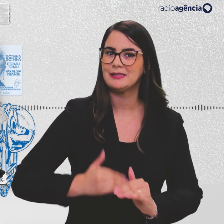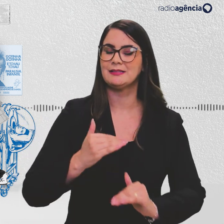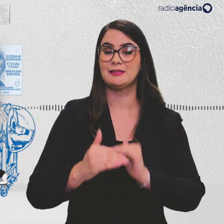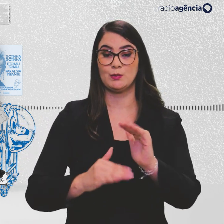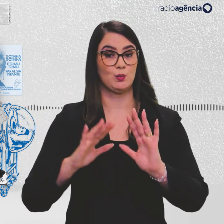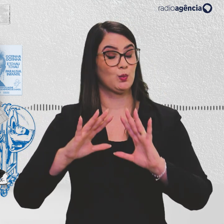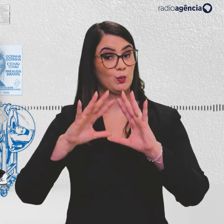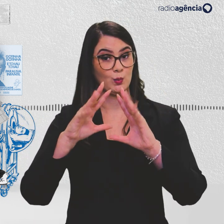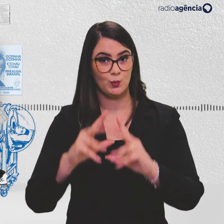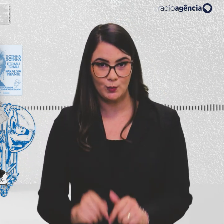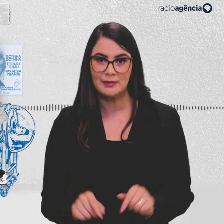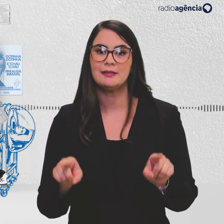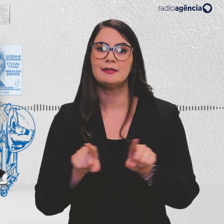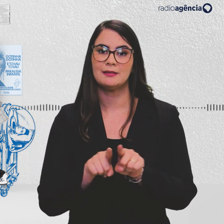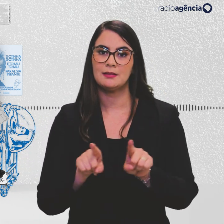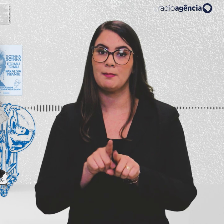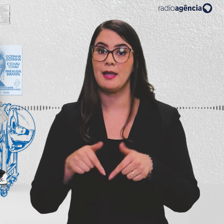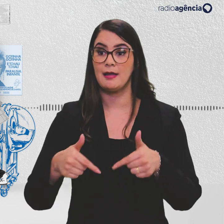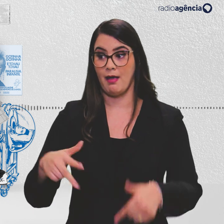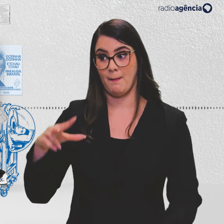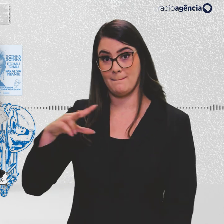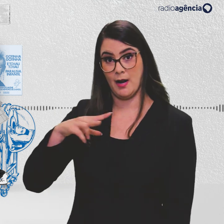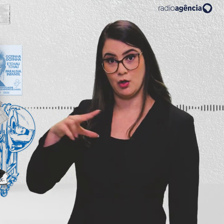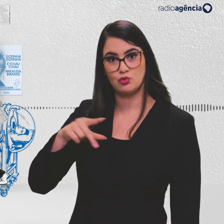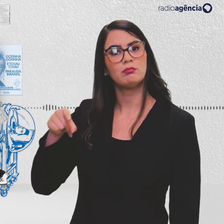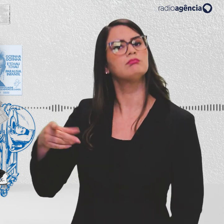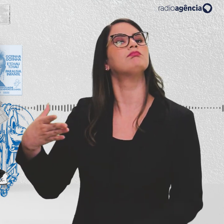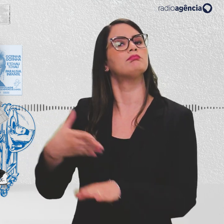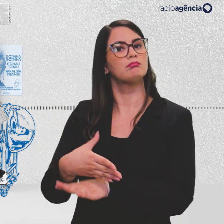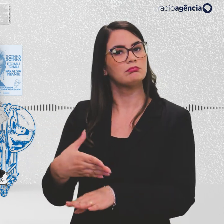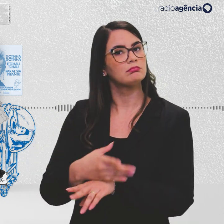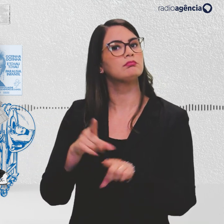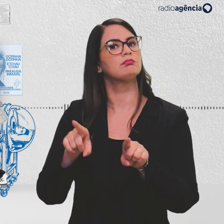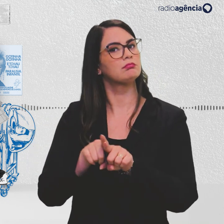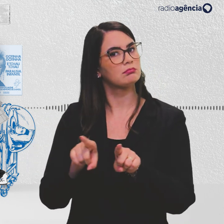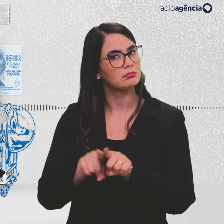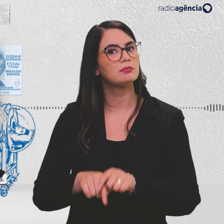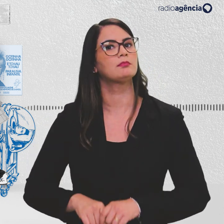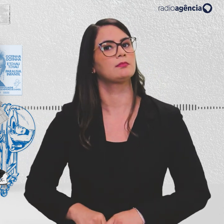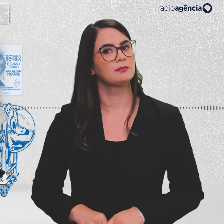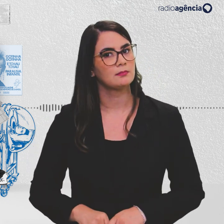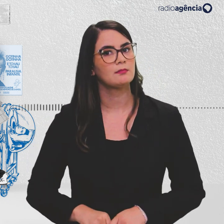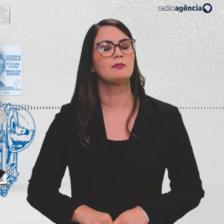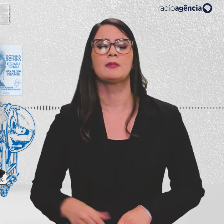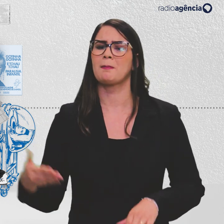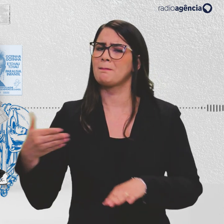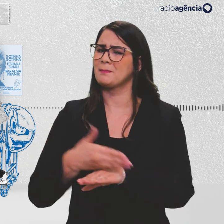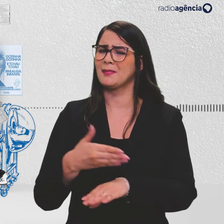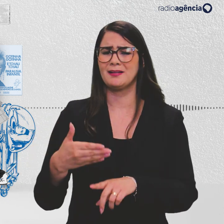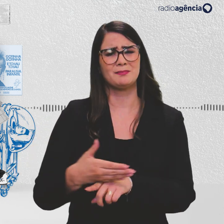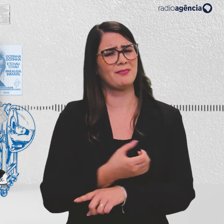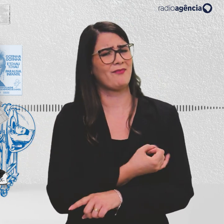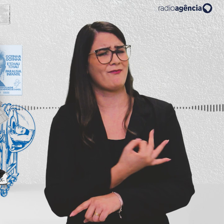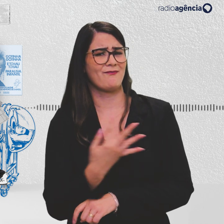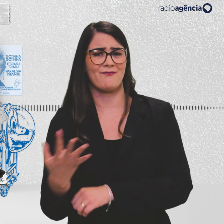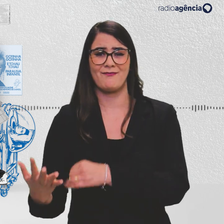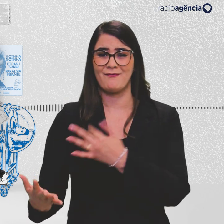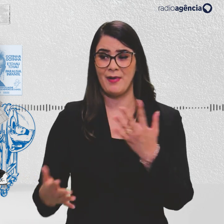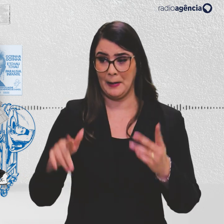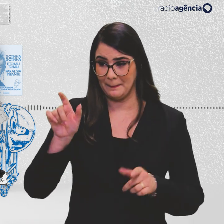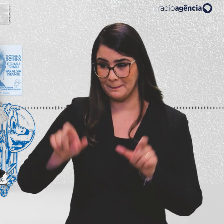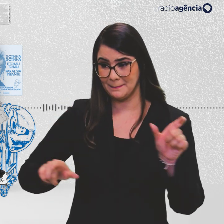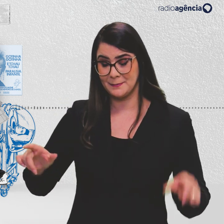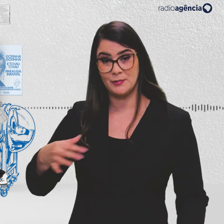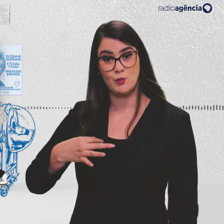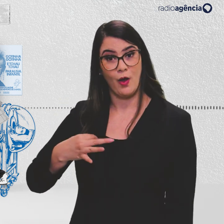E também iniciativas privadas participando desse processo. Participação de milhares de voluntários.